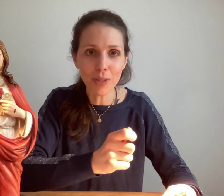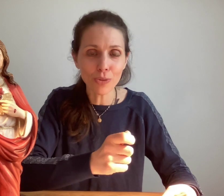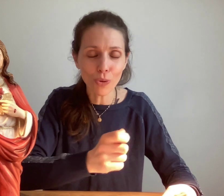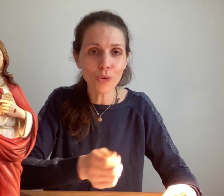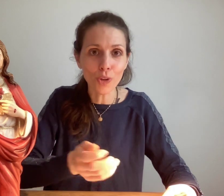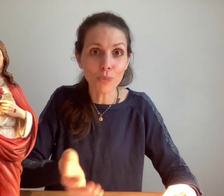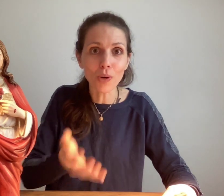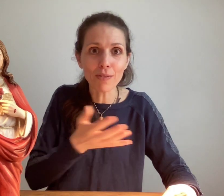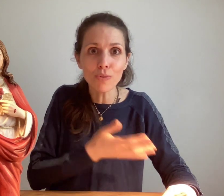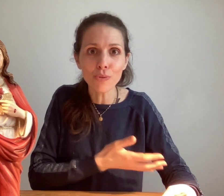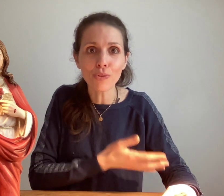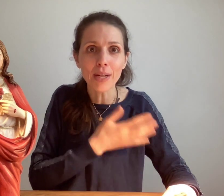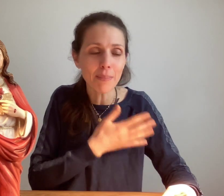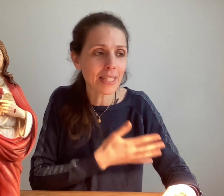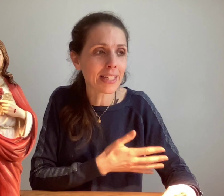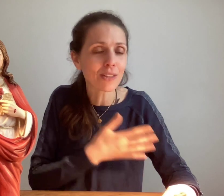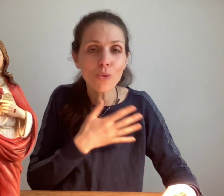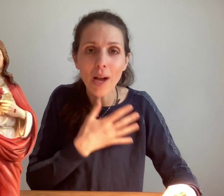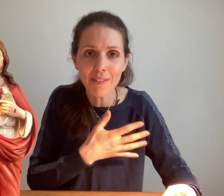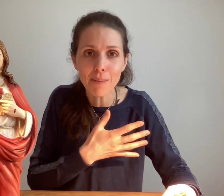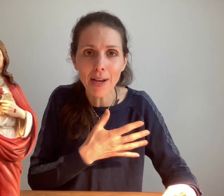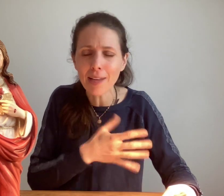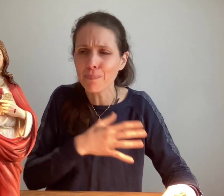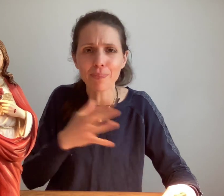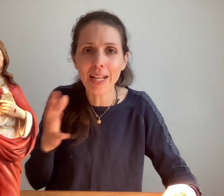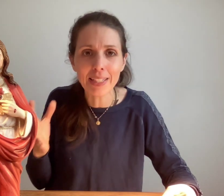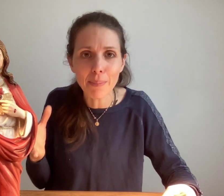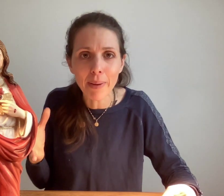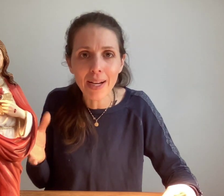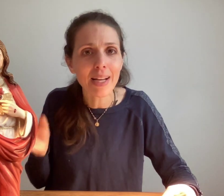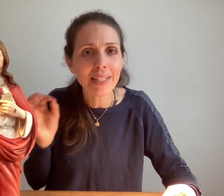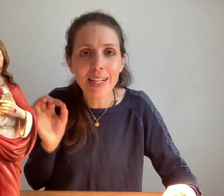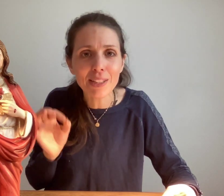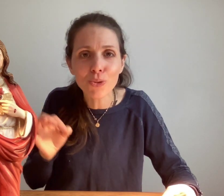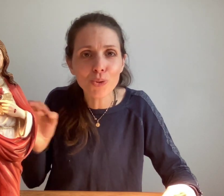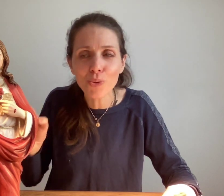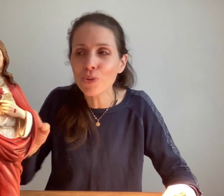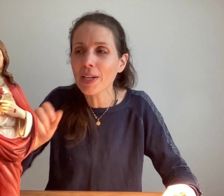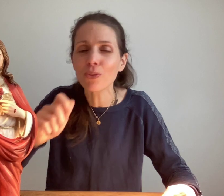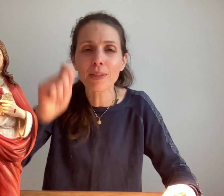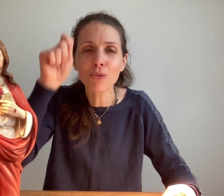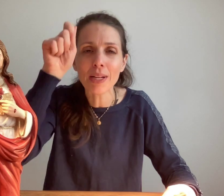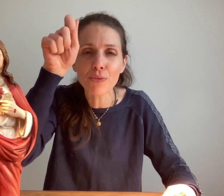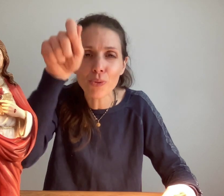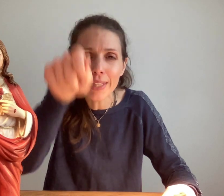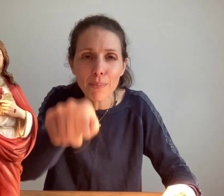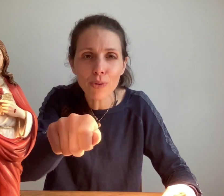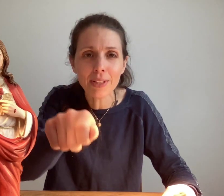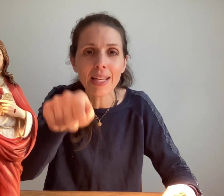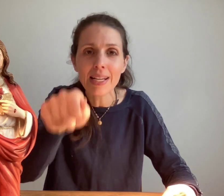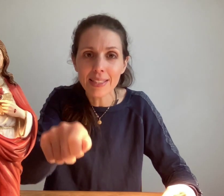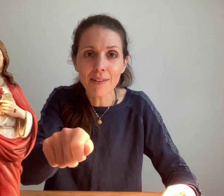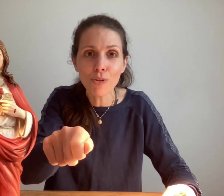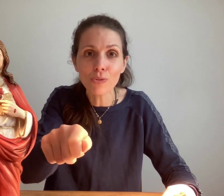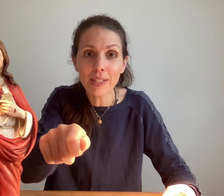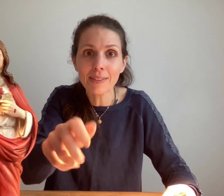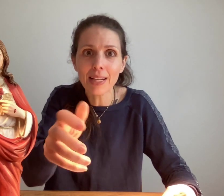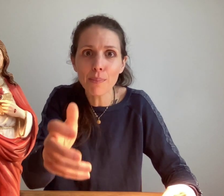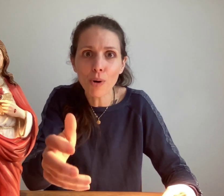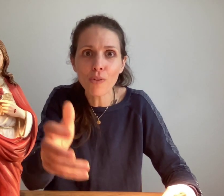pied du trône comme nous l'avons vu dans les méditations avec Marie dès le départ, dès la seconde une de sa conception, elle est venue déposer sa volonté. C'était l'épreuve